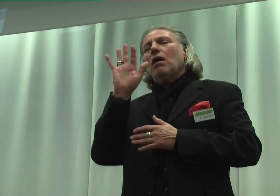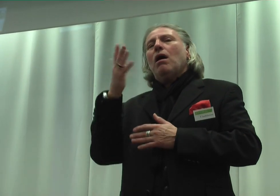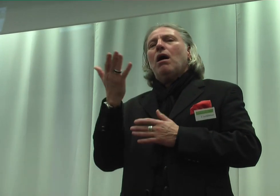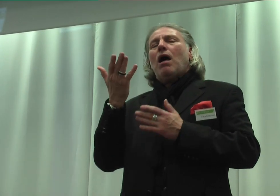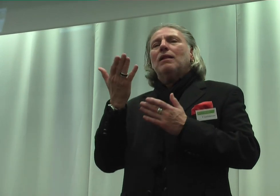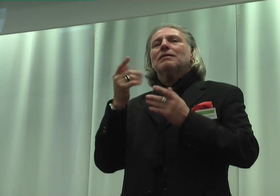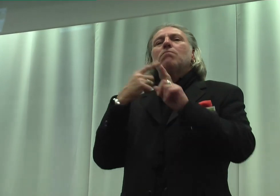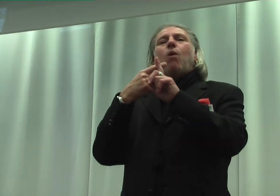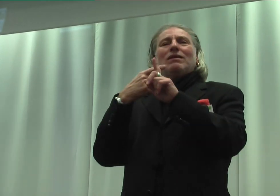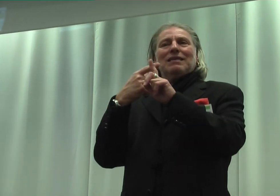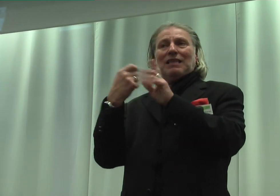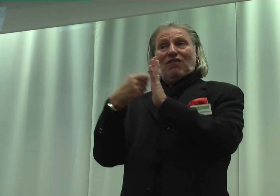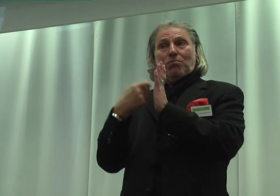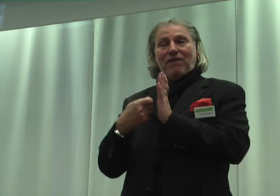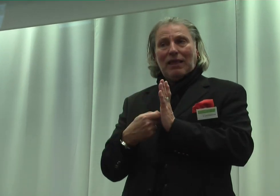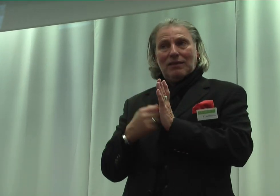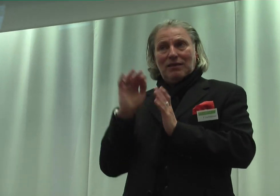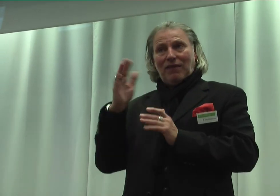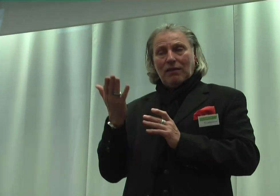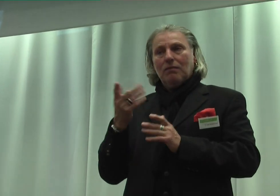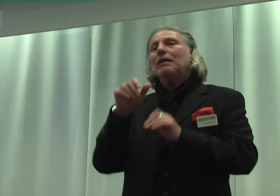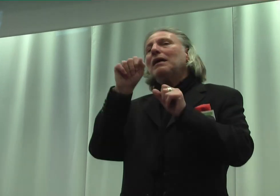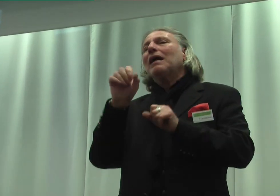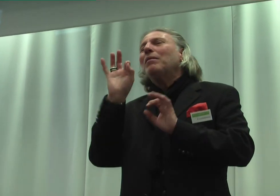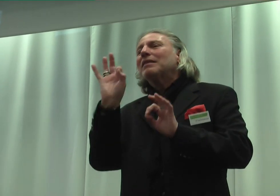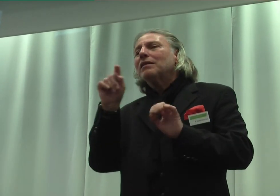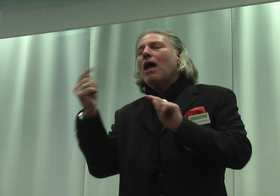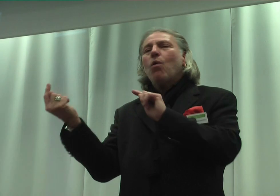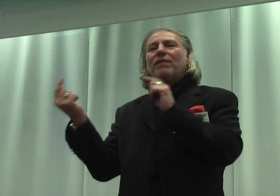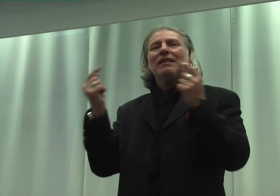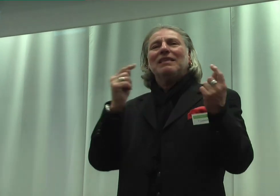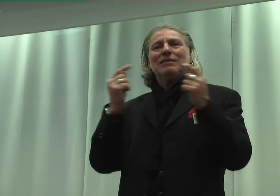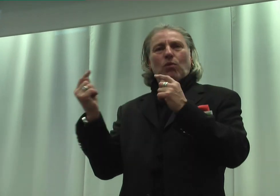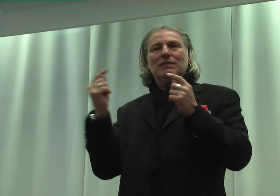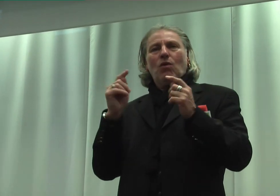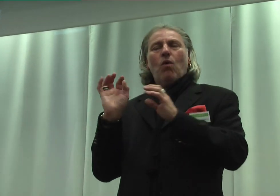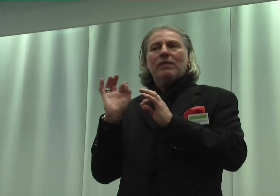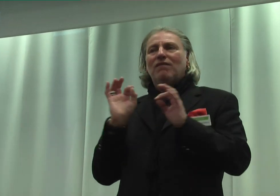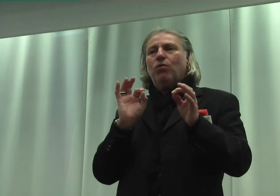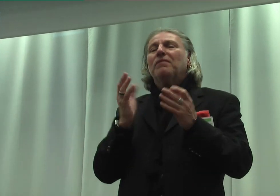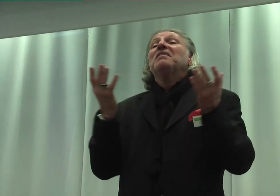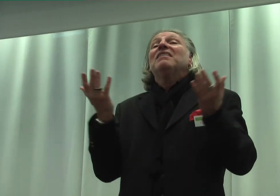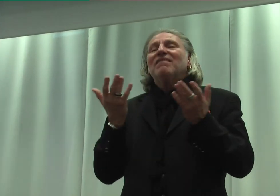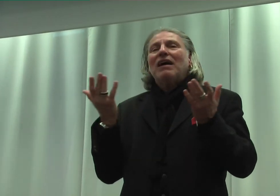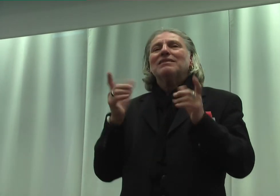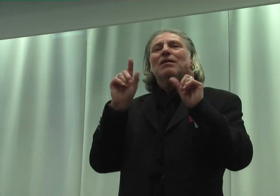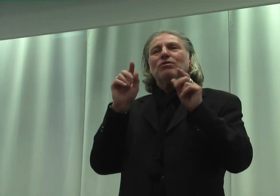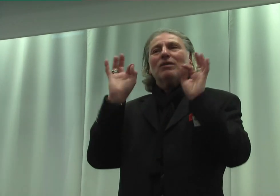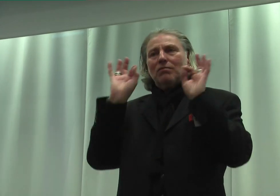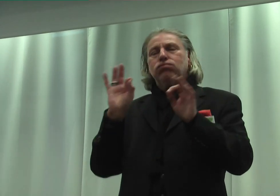Werte, da kann man genau die Diskussion daran führen, was ist denn Integration, was ist